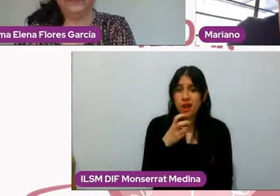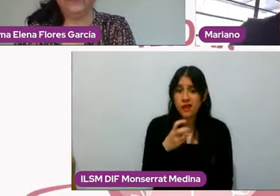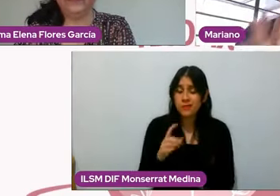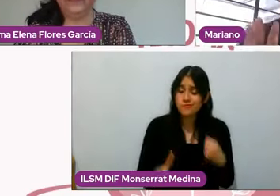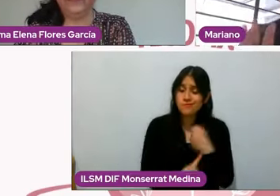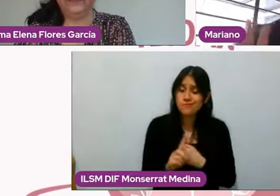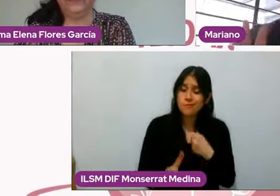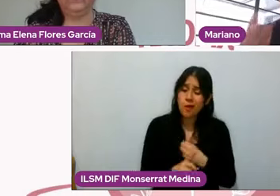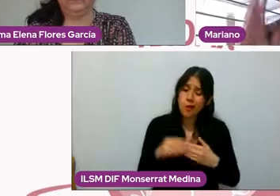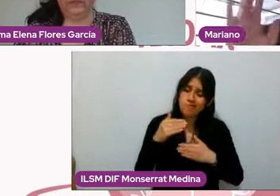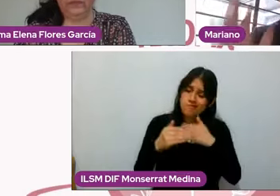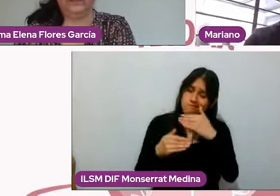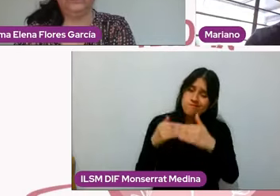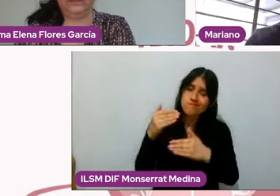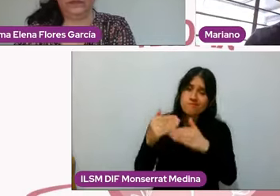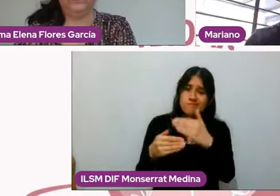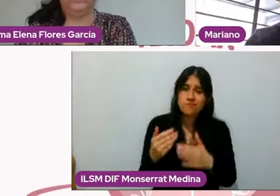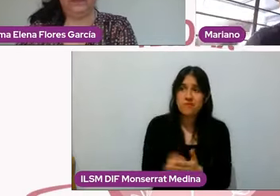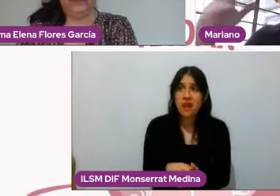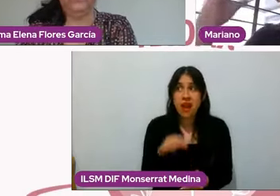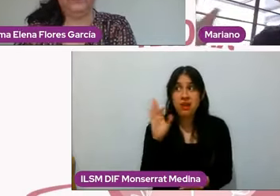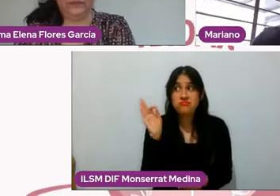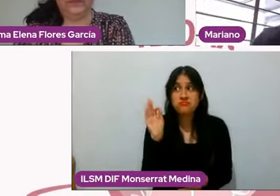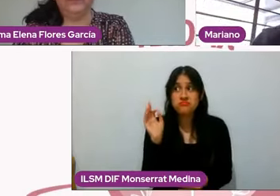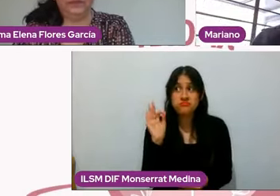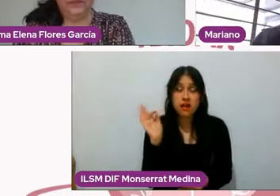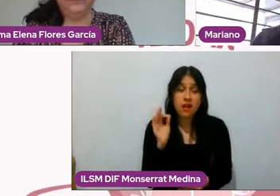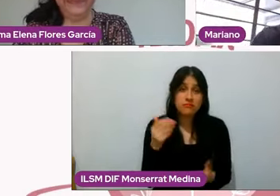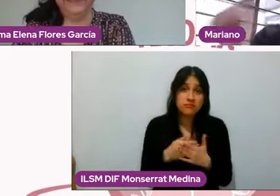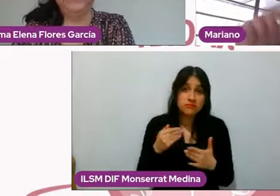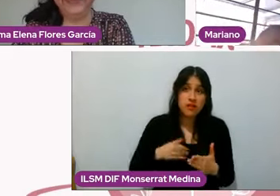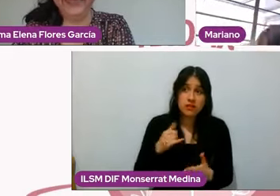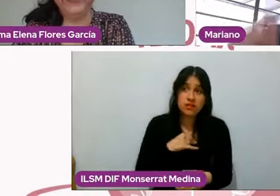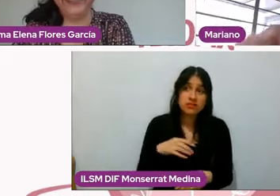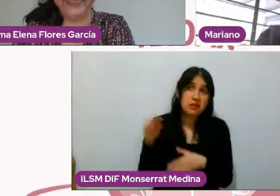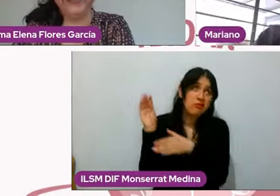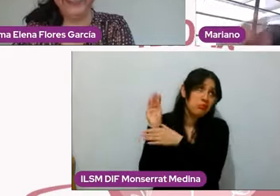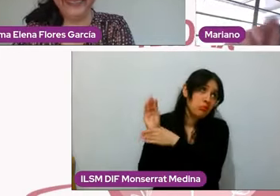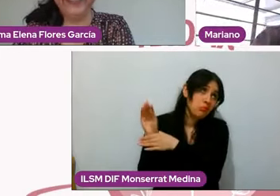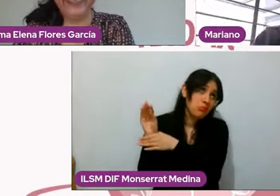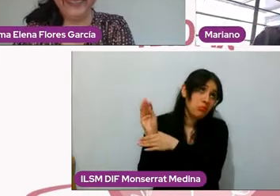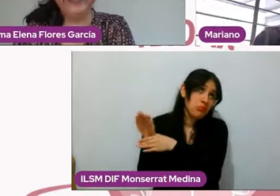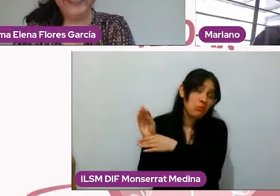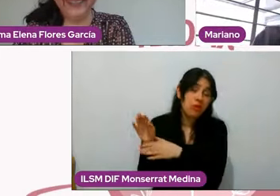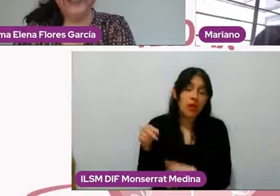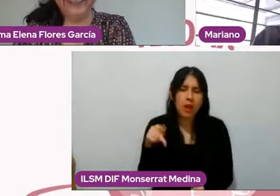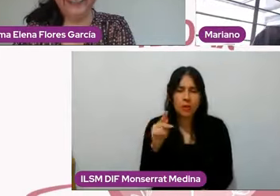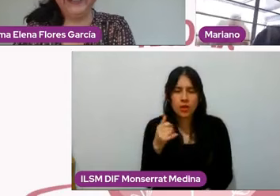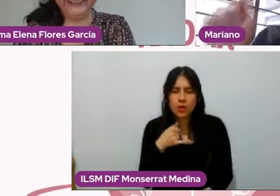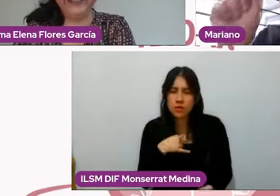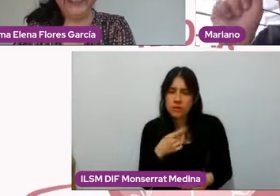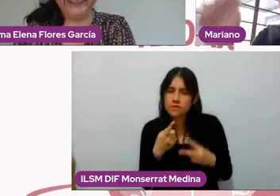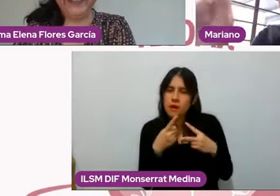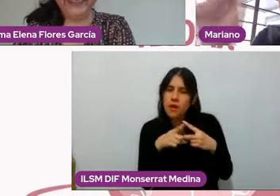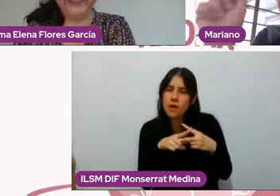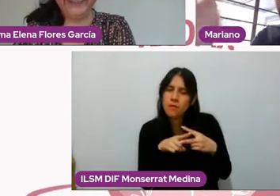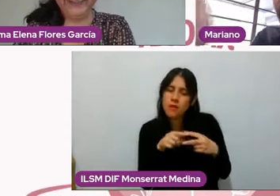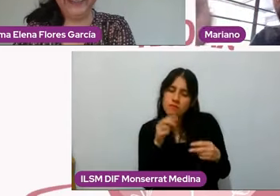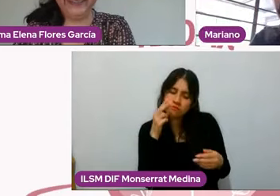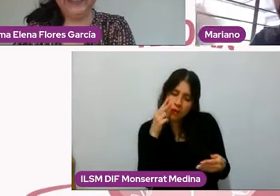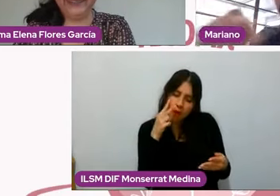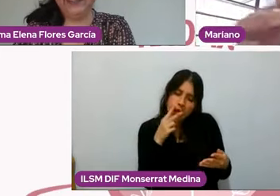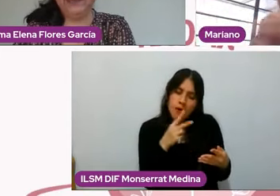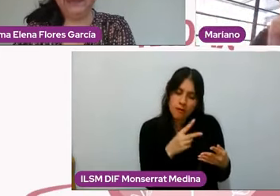lo menos lo ignoraba y me podía hacer pato y no entendía qué pasaba, pero ya cuando empiezo a ubicar que yo tengo